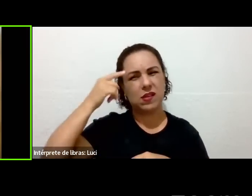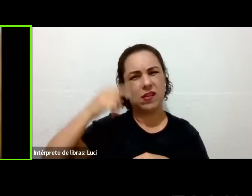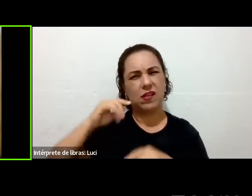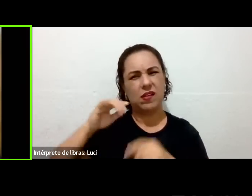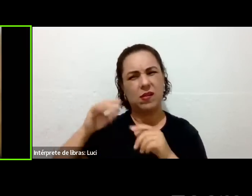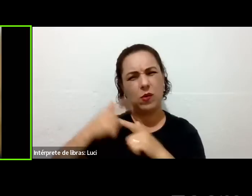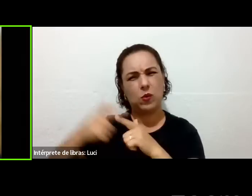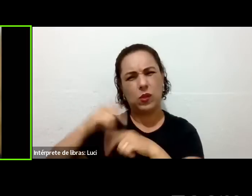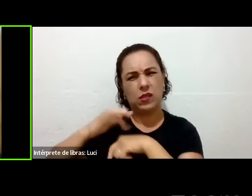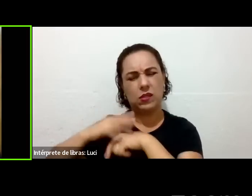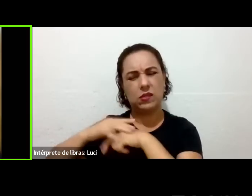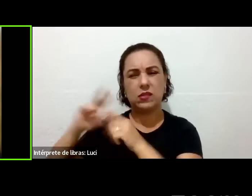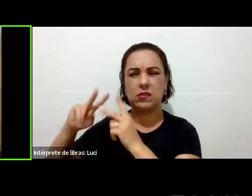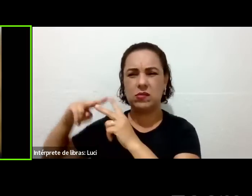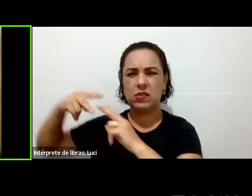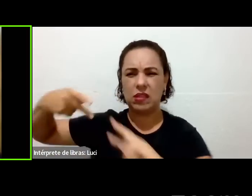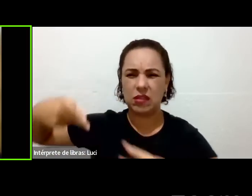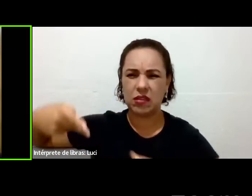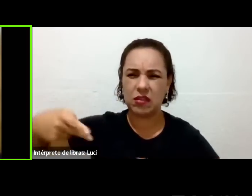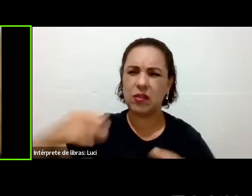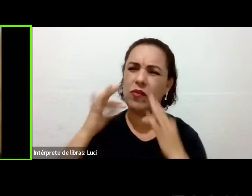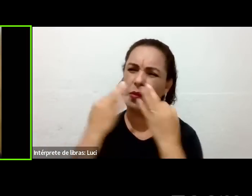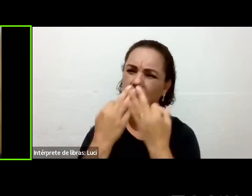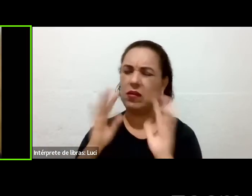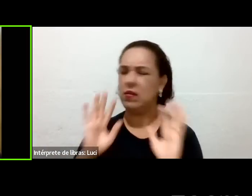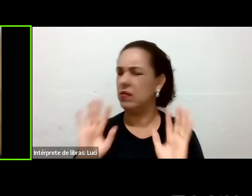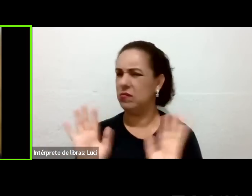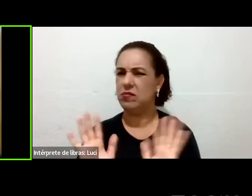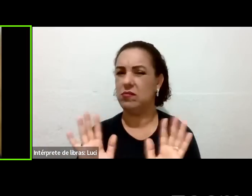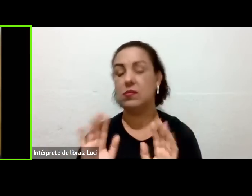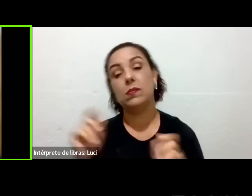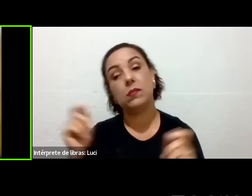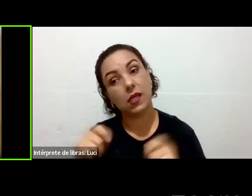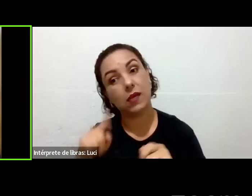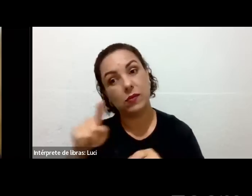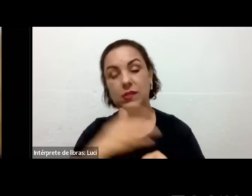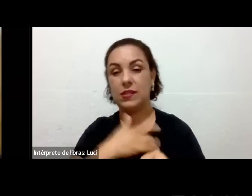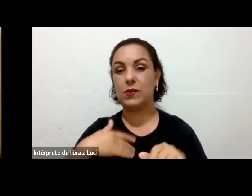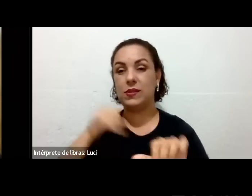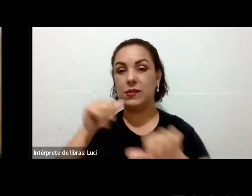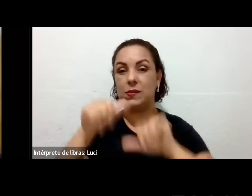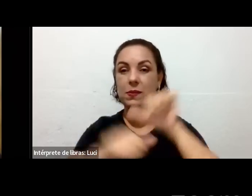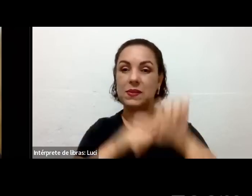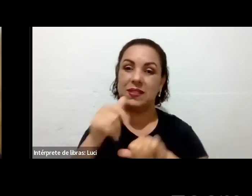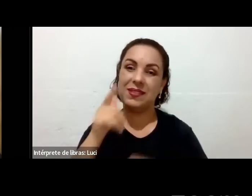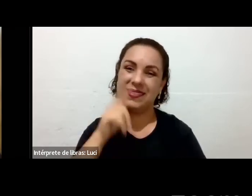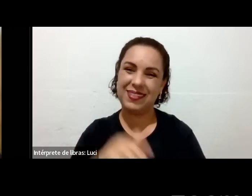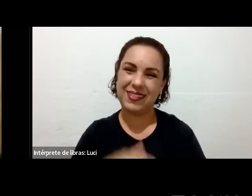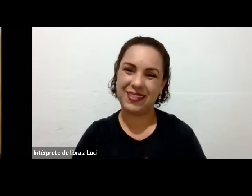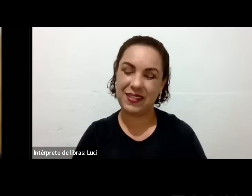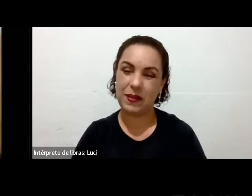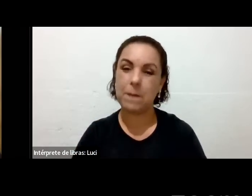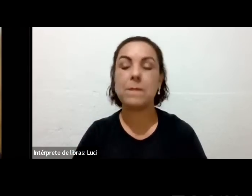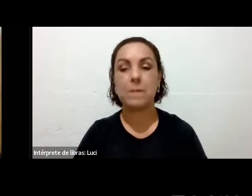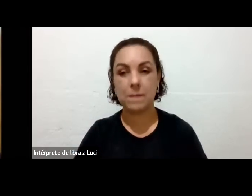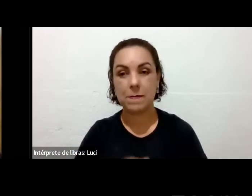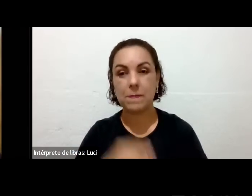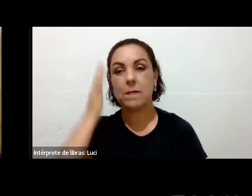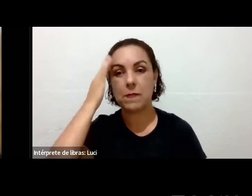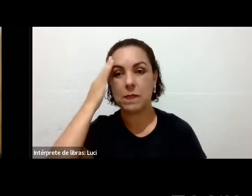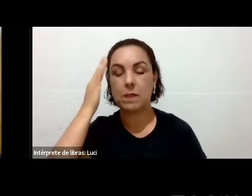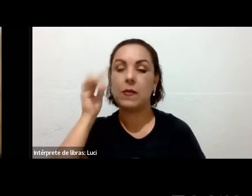histórico que tem que se passar para outras pessoas. Não é assim não, viu, Renata? É que a minha mãe, ela desenvolveu